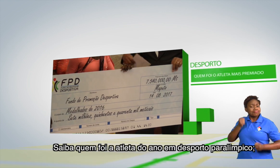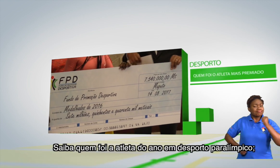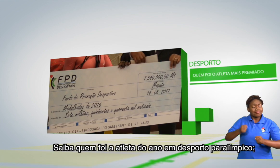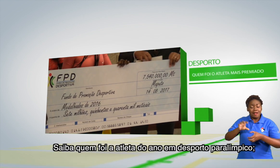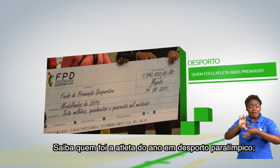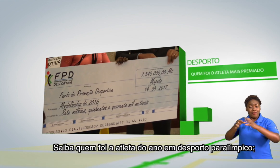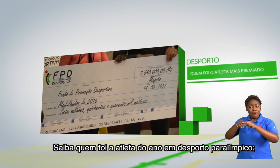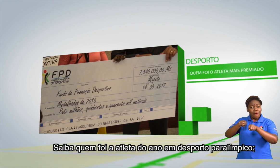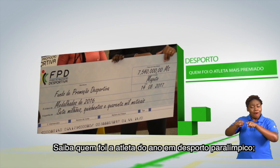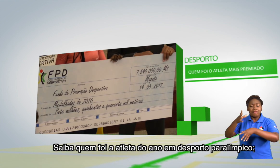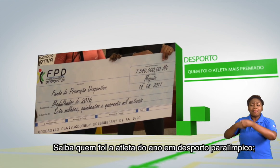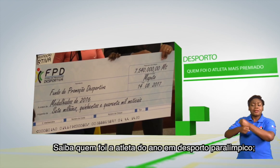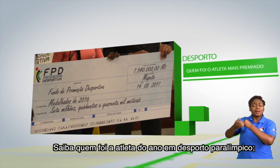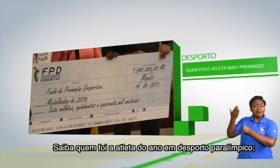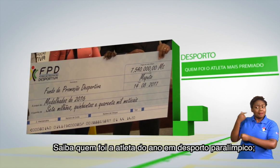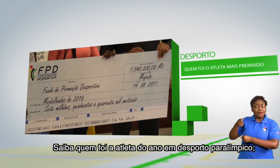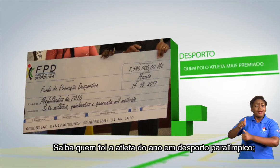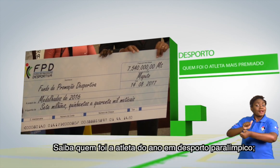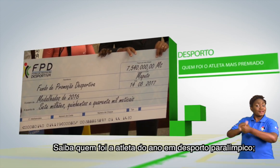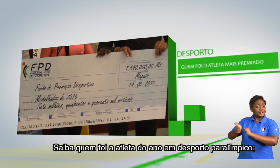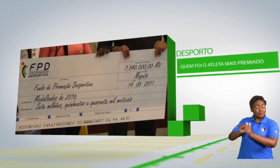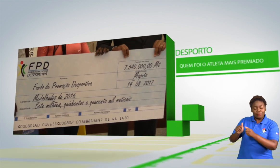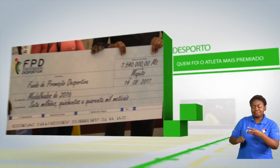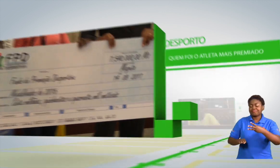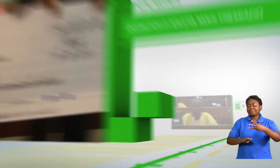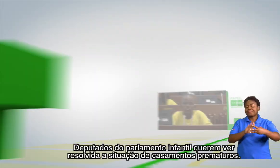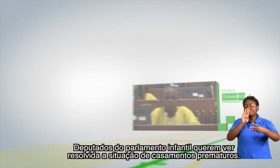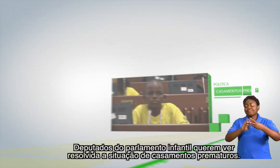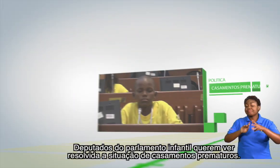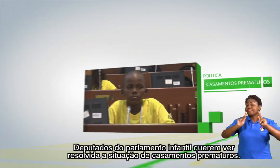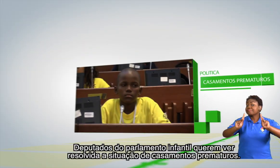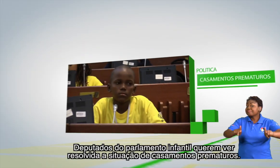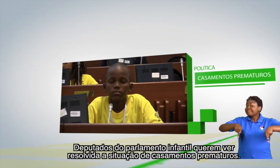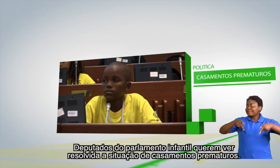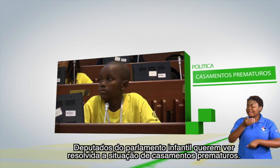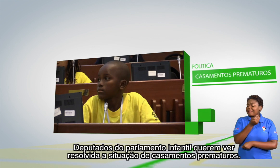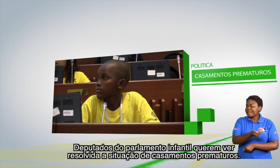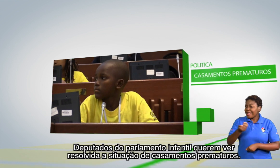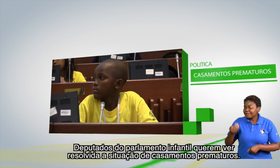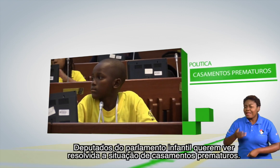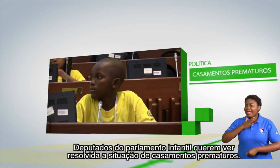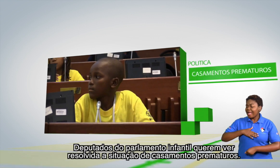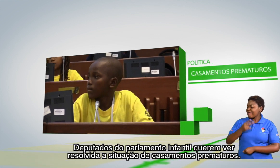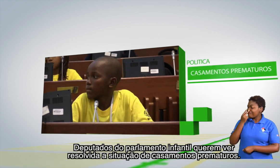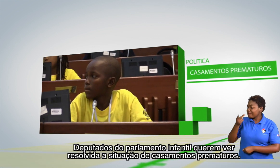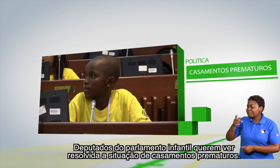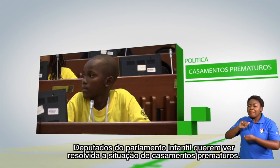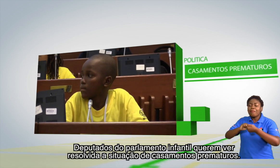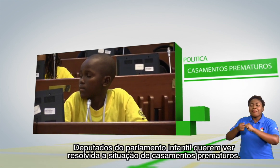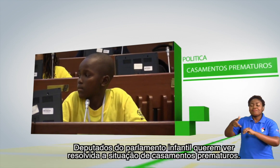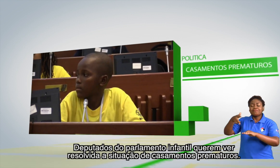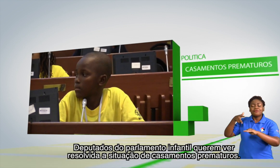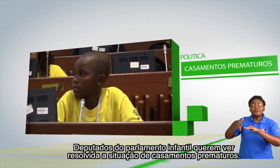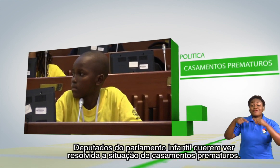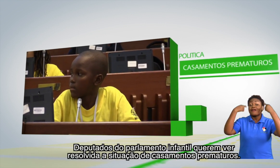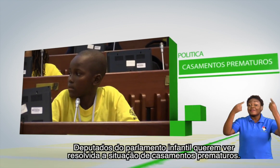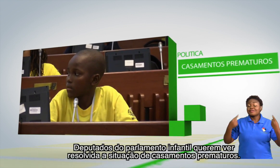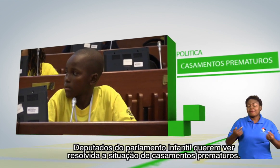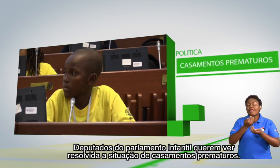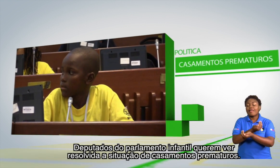ano em desporto paralímpico. Deputados do Parlamento Infantil querem ver resolvida a situação de casamentos